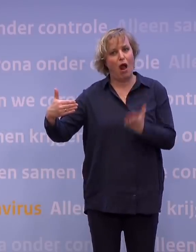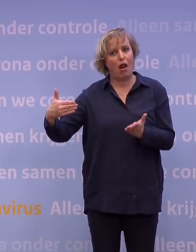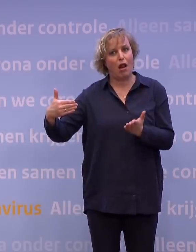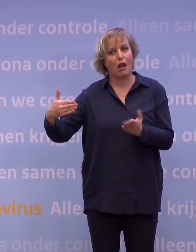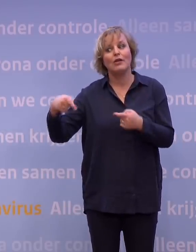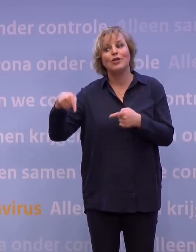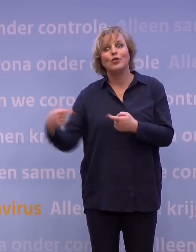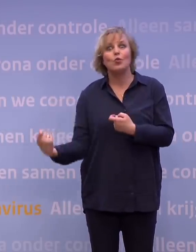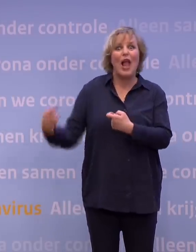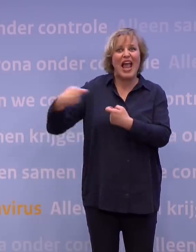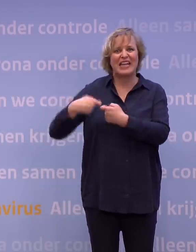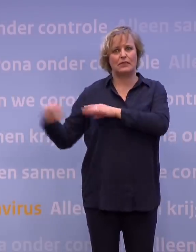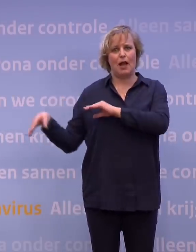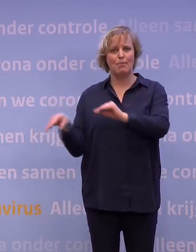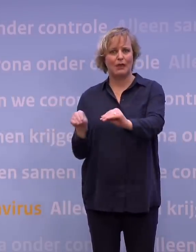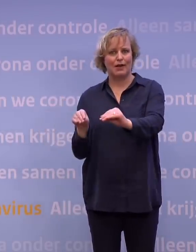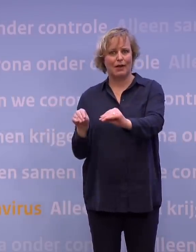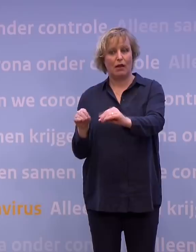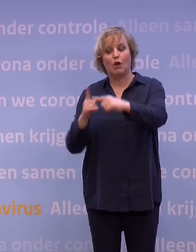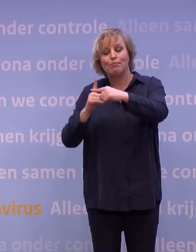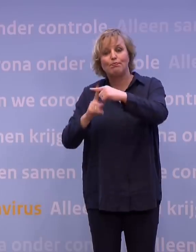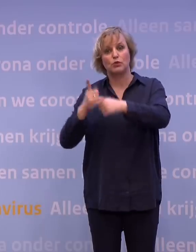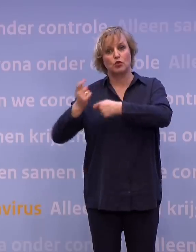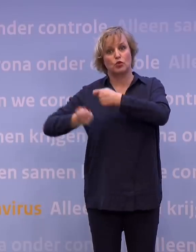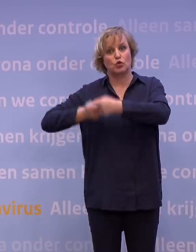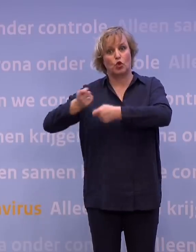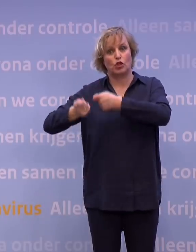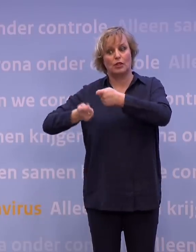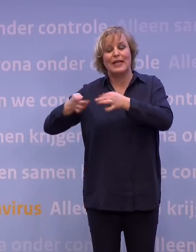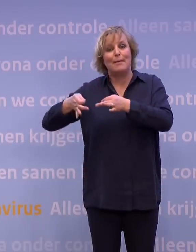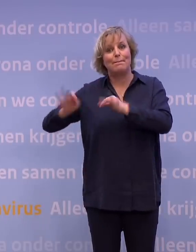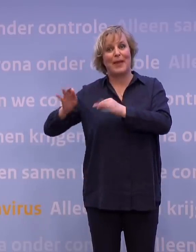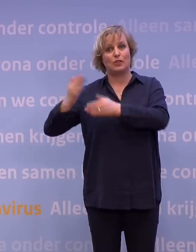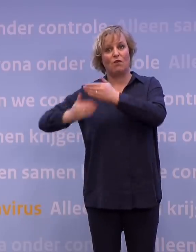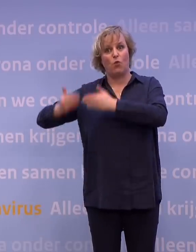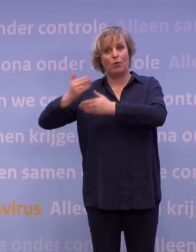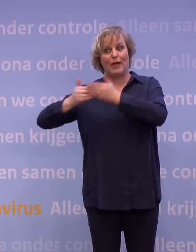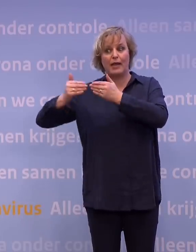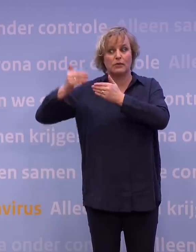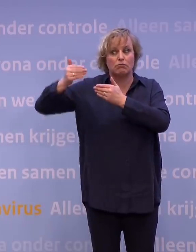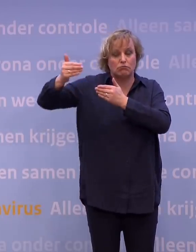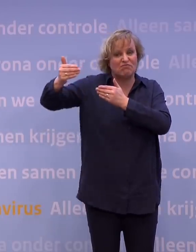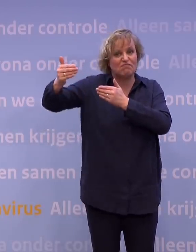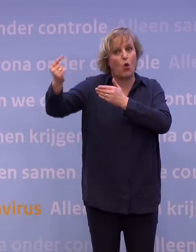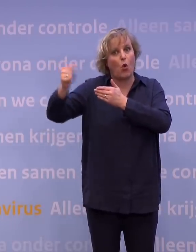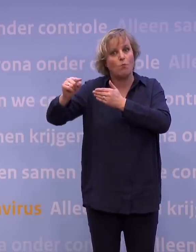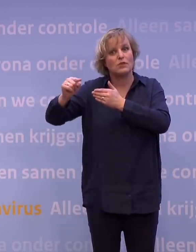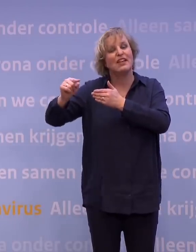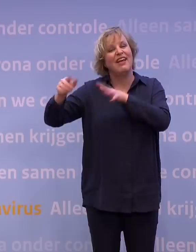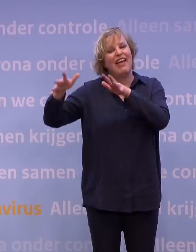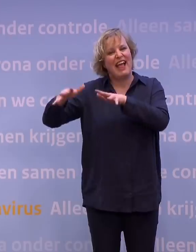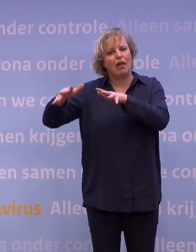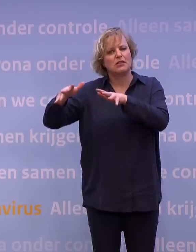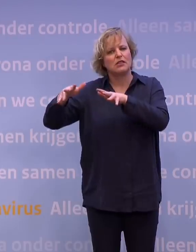deze extra maatregelen te nemen en ervoor kunnen zorgen dat we beter voorbereid zijn op die Engelse variant.